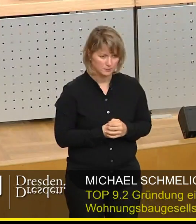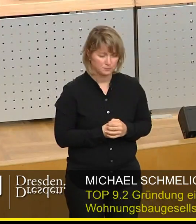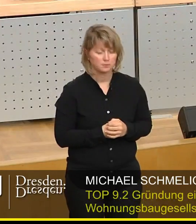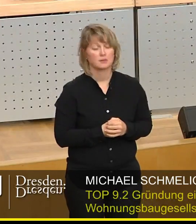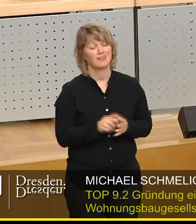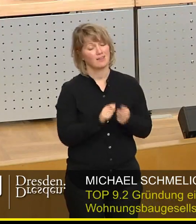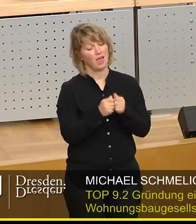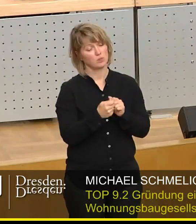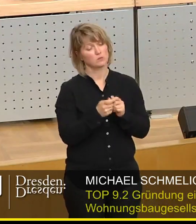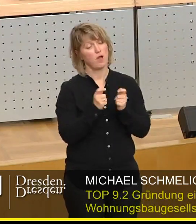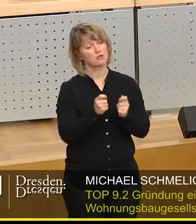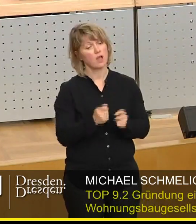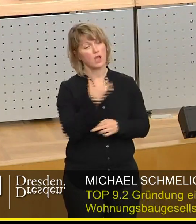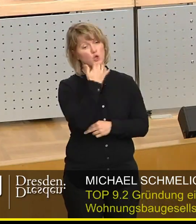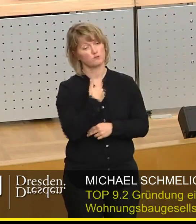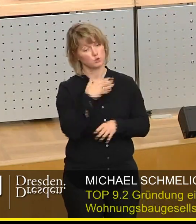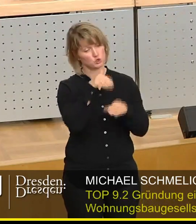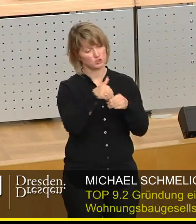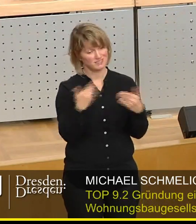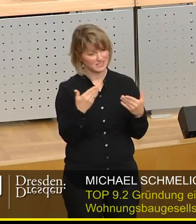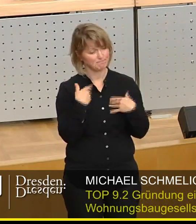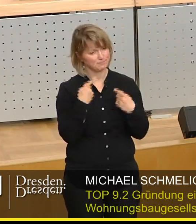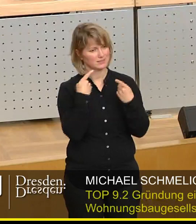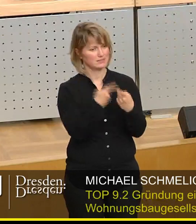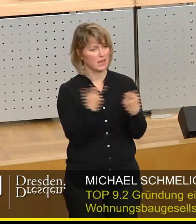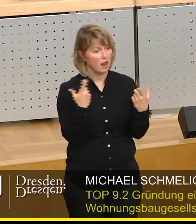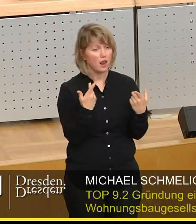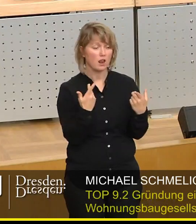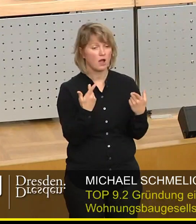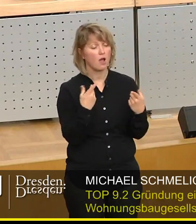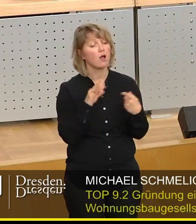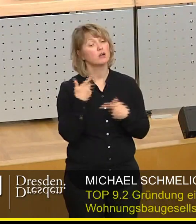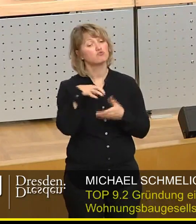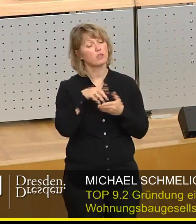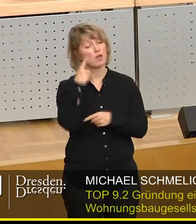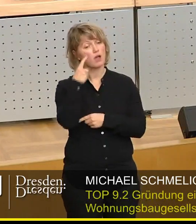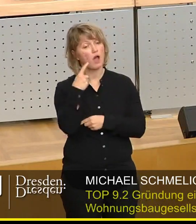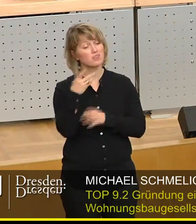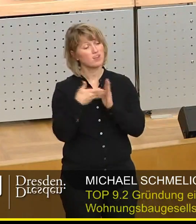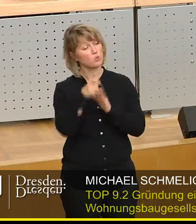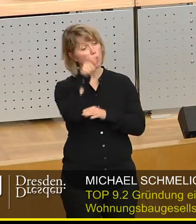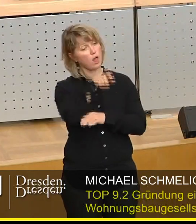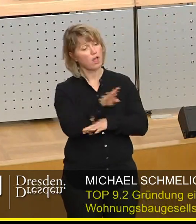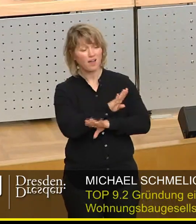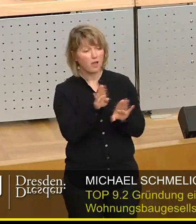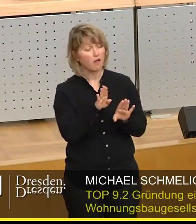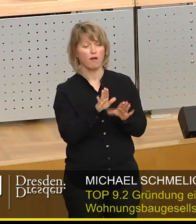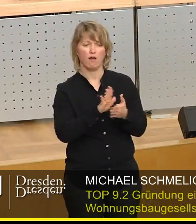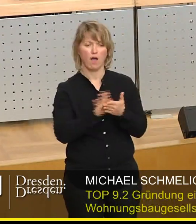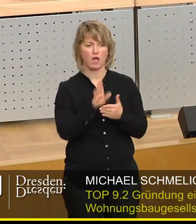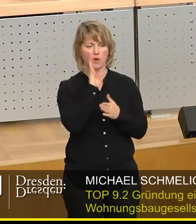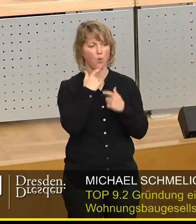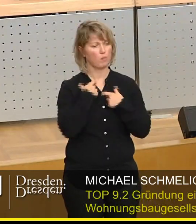auch dieses Änderungsantrages, dass wir im Grunde genommen ohne Kontrolle des Stadtrates der Oberbürgermeister eigentlich,